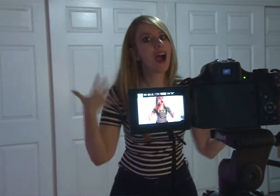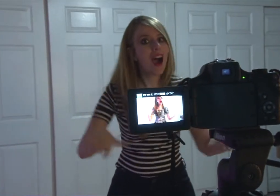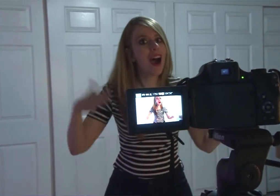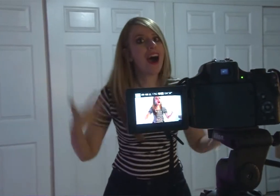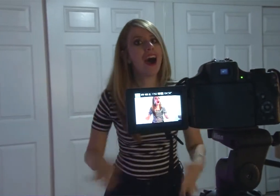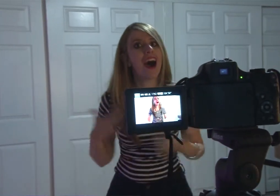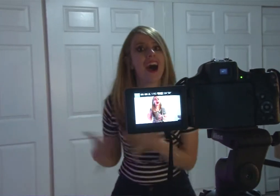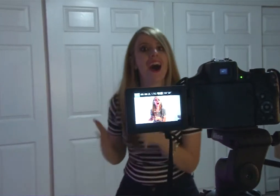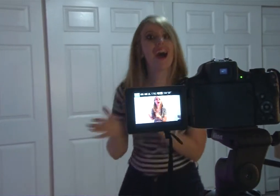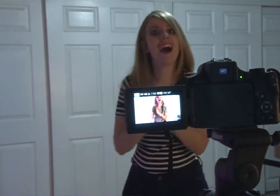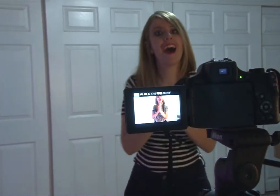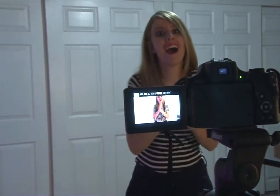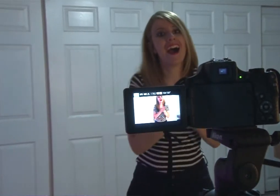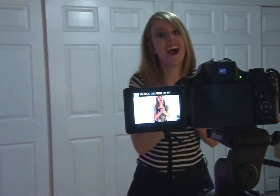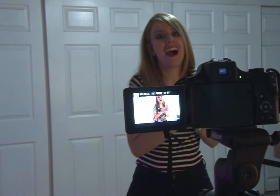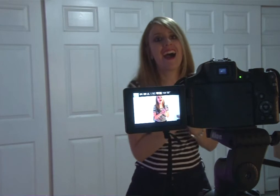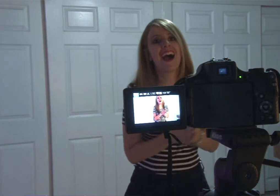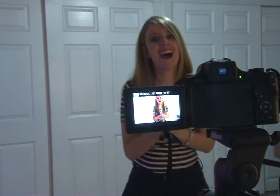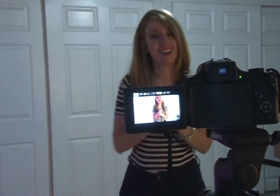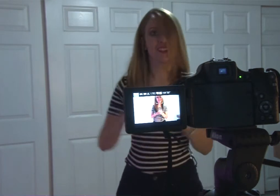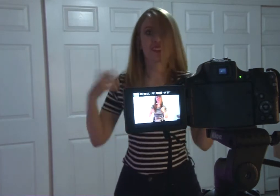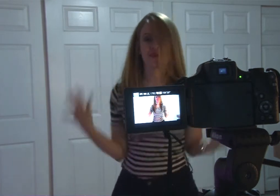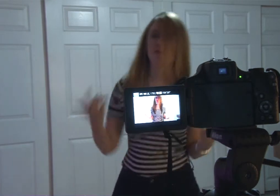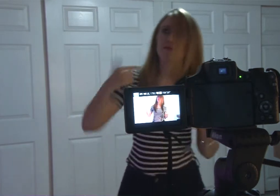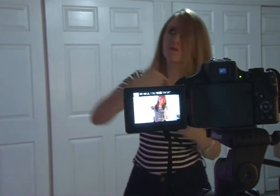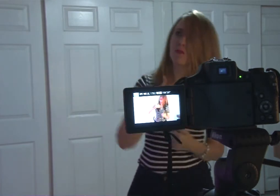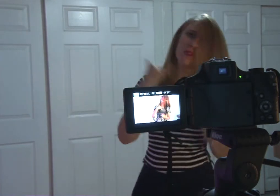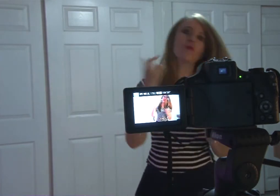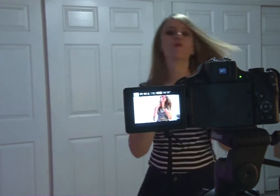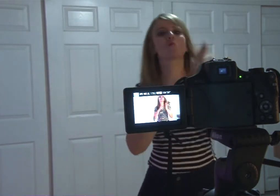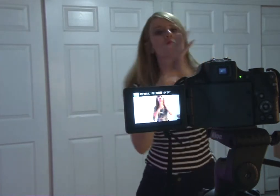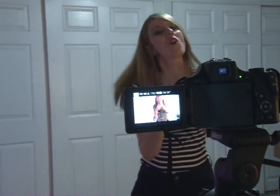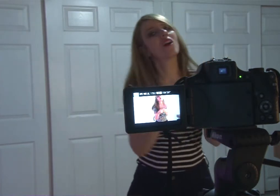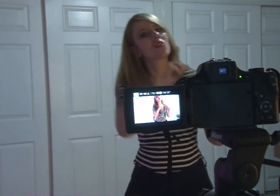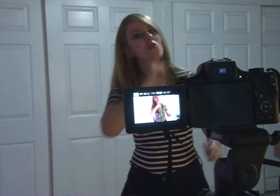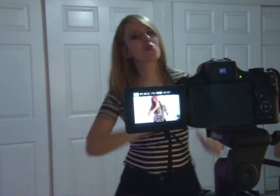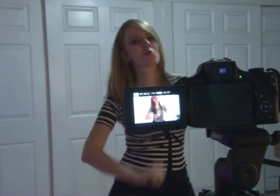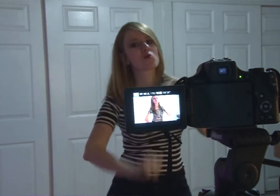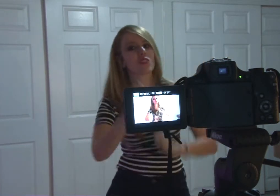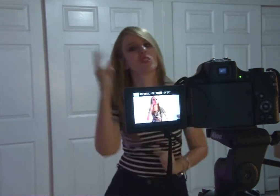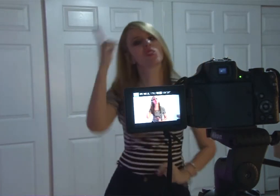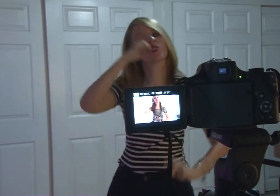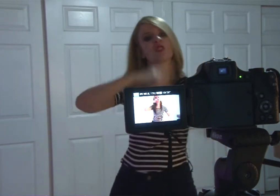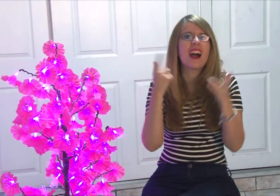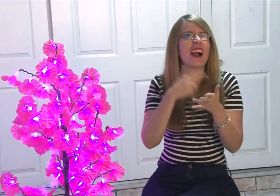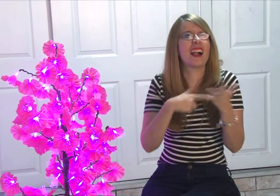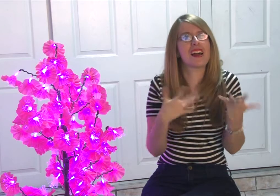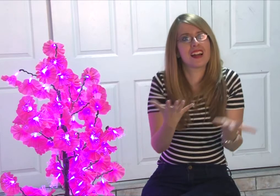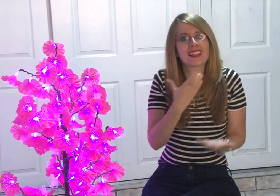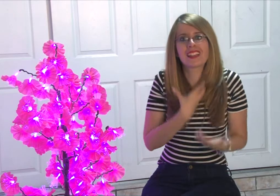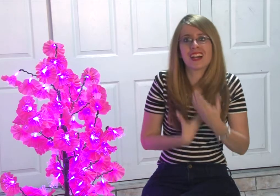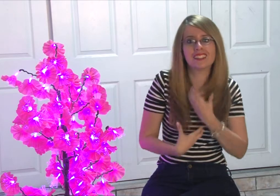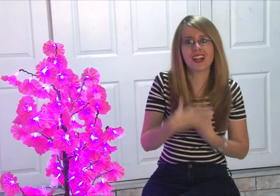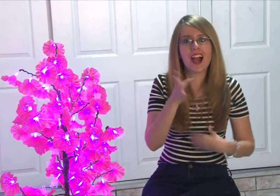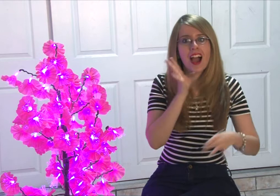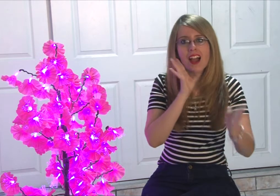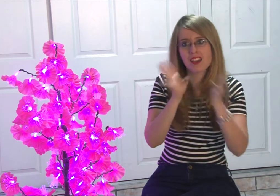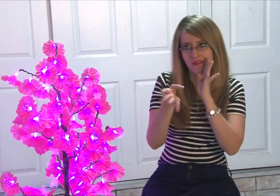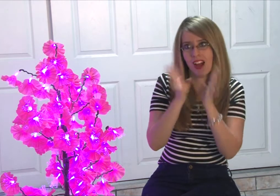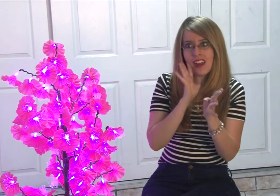y me gradué de licenciada, empecé a sentir y a entender qué temas quería